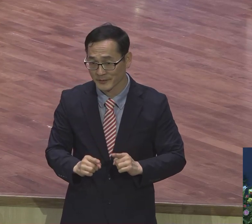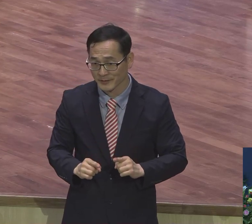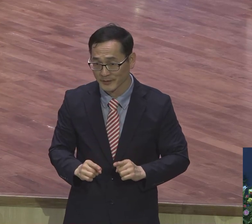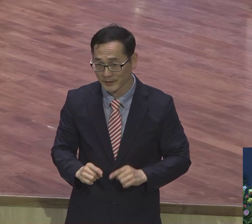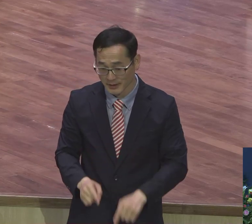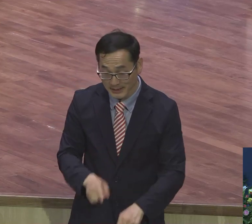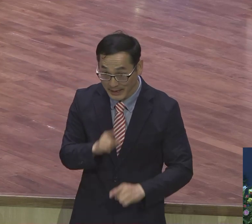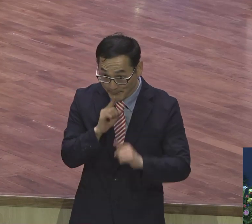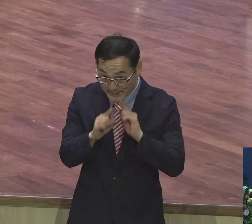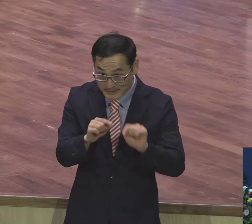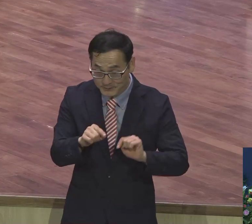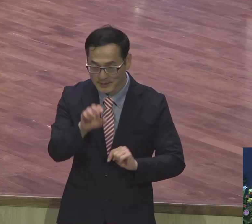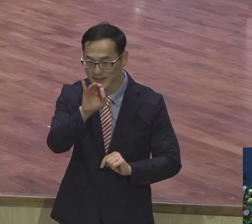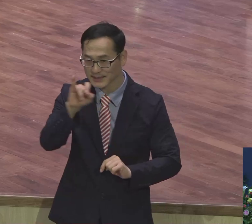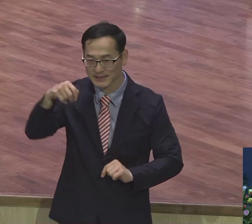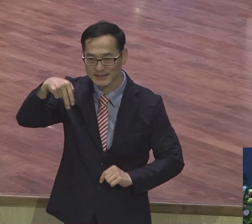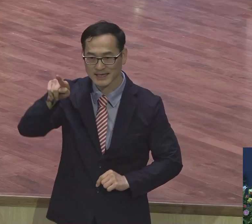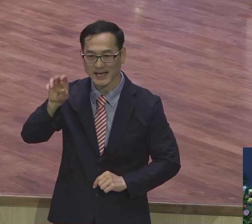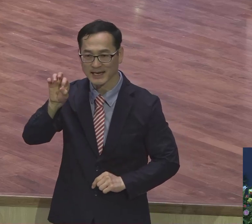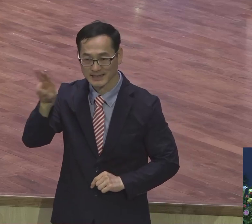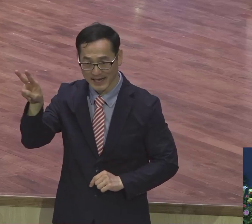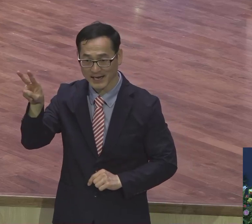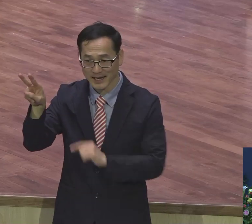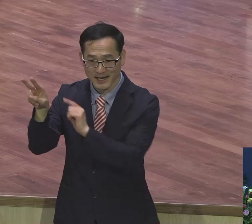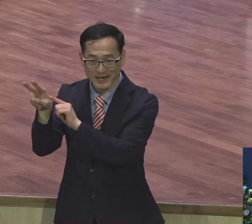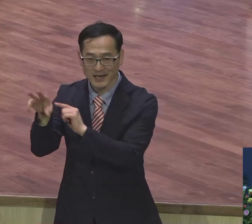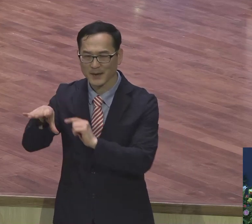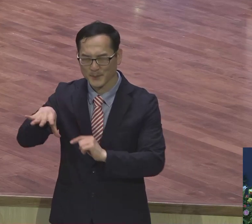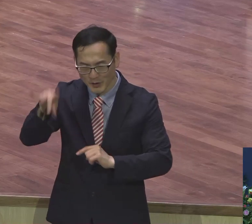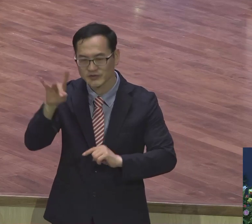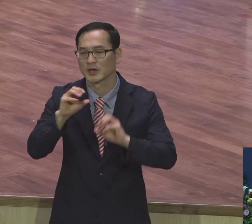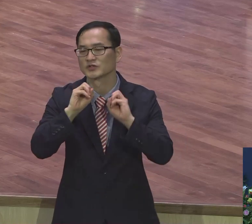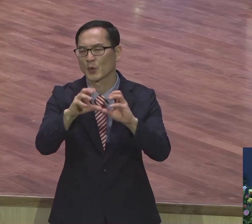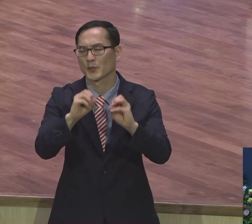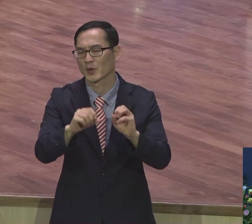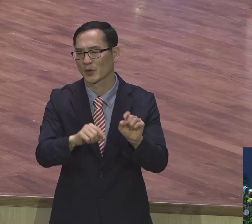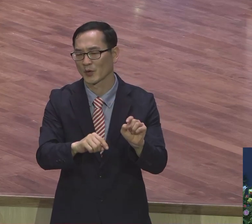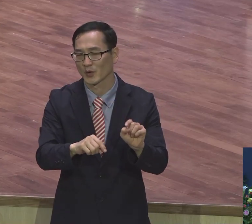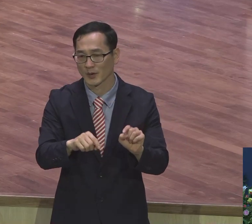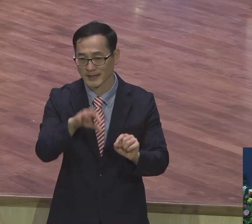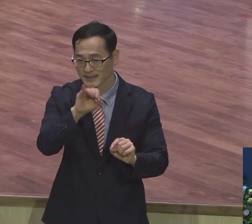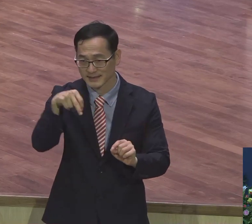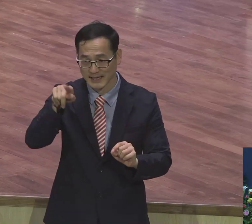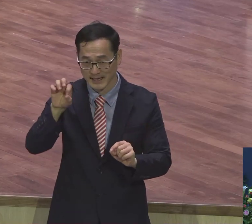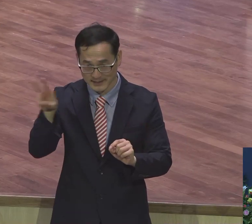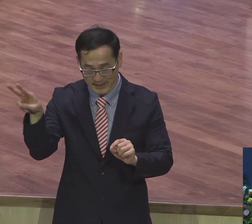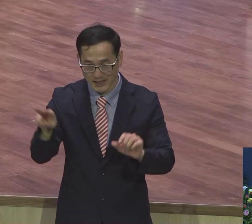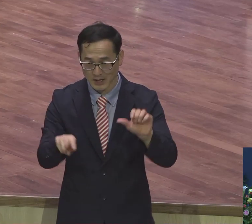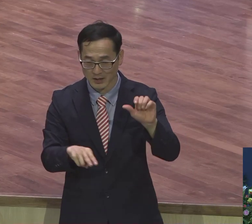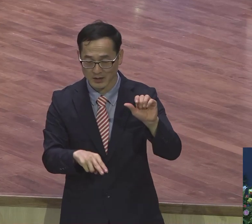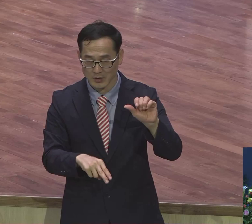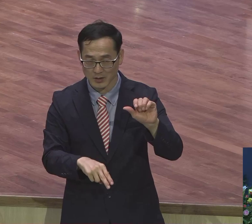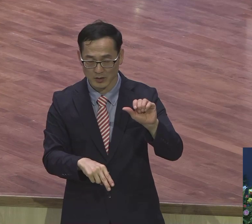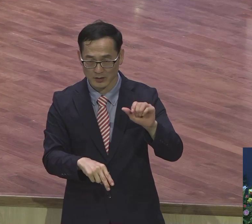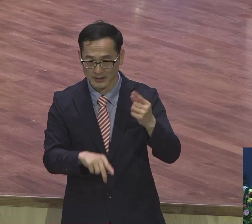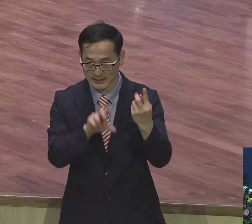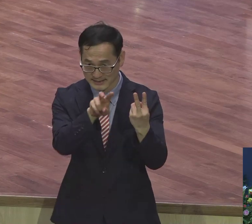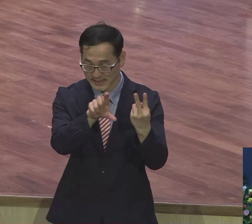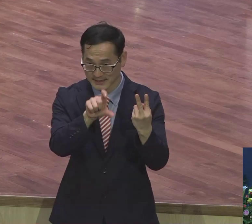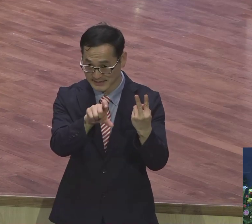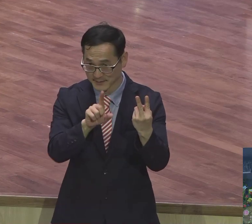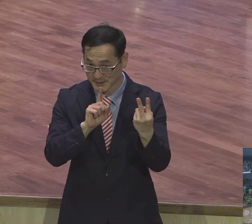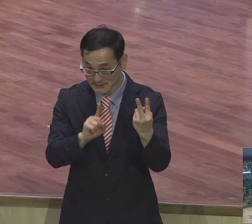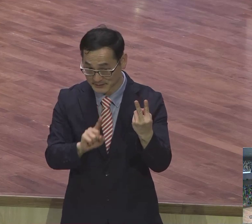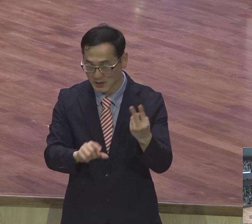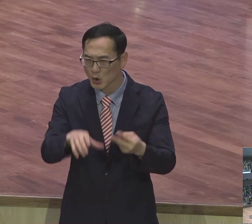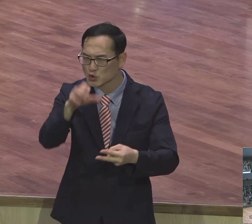이사야 선지자가 먼저 선포한 거예요. 사실은 이사야 57 2장 7절에 이렇게 말씀합니다.